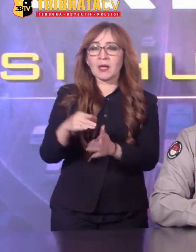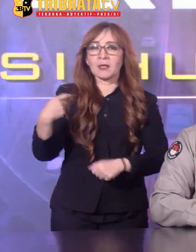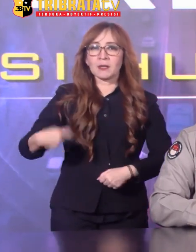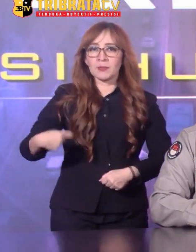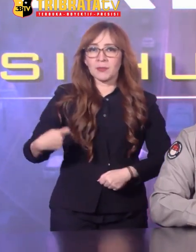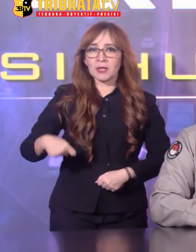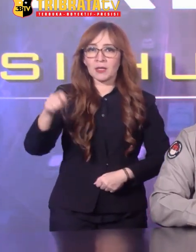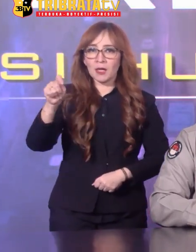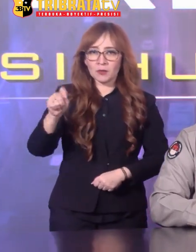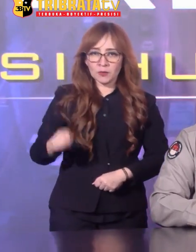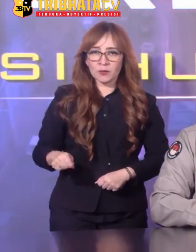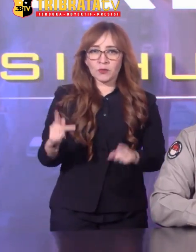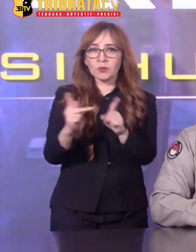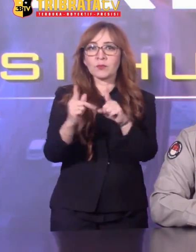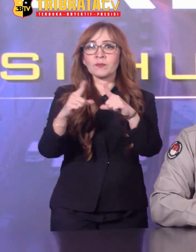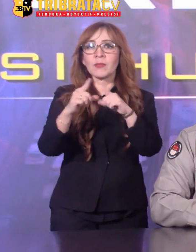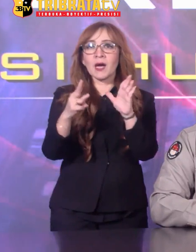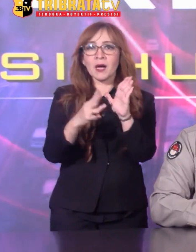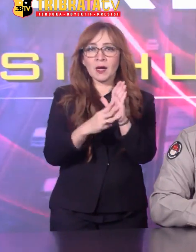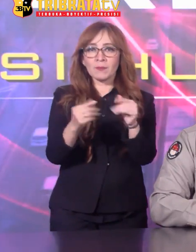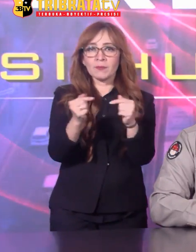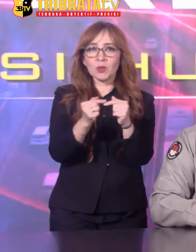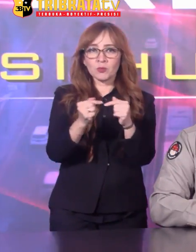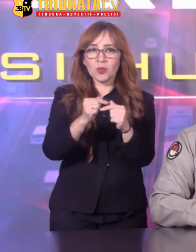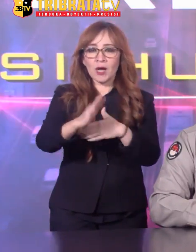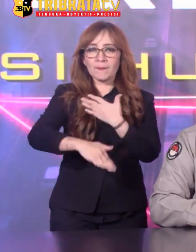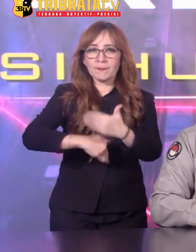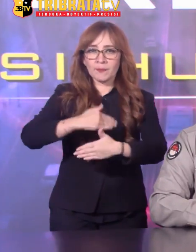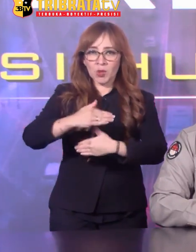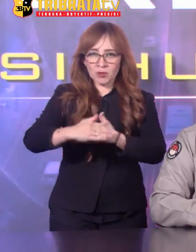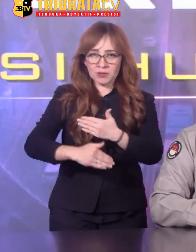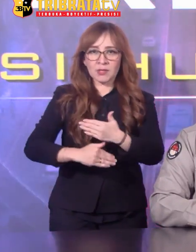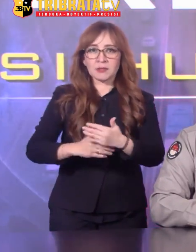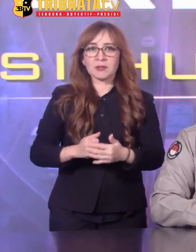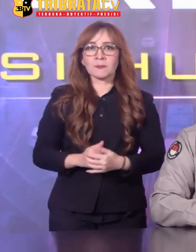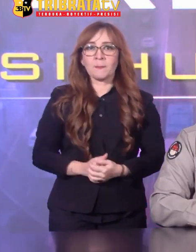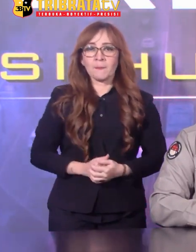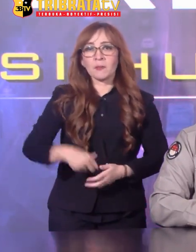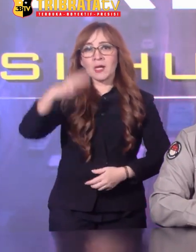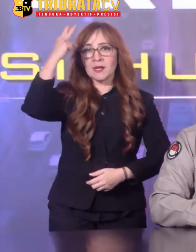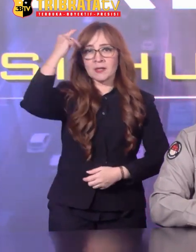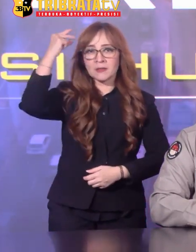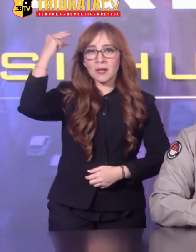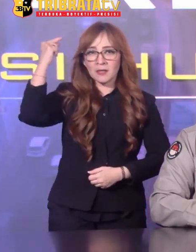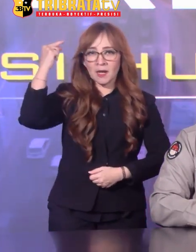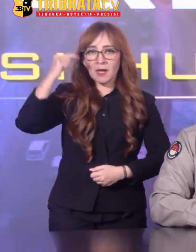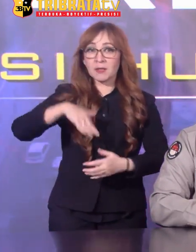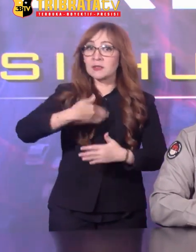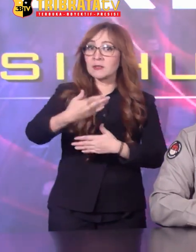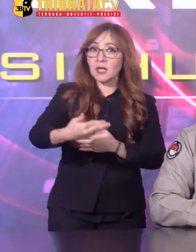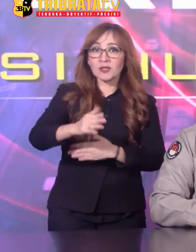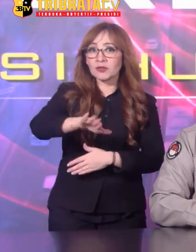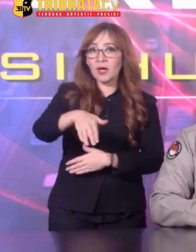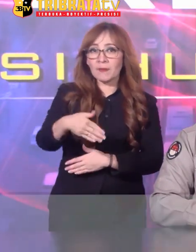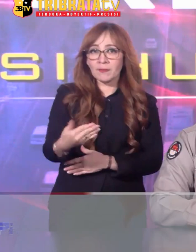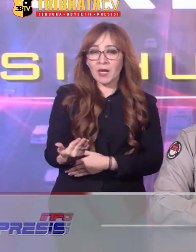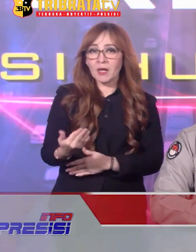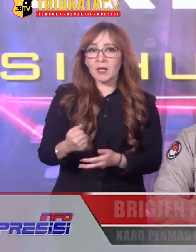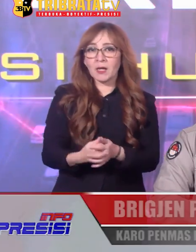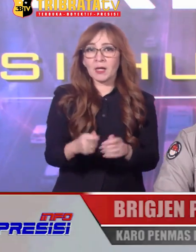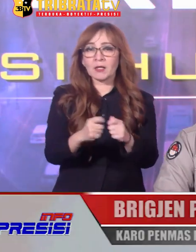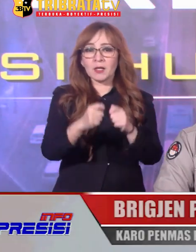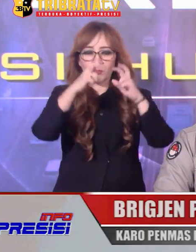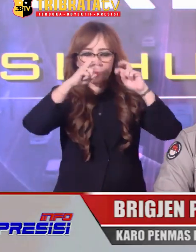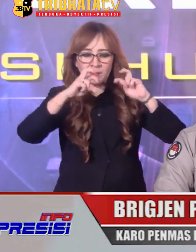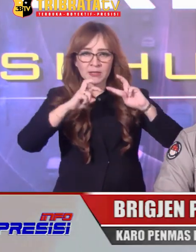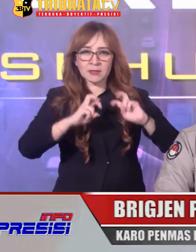hukum dan ham Terkait proses yang sedang berjalan Ada pun rencana tindak lanjut Yaitu Akan dilakukan